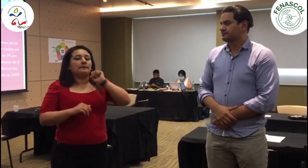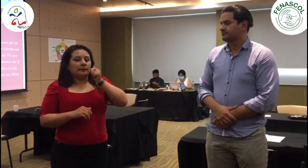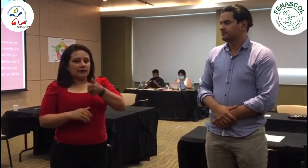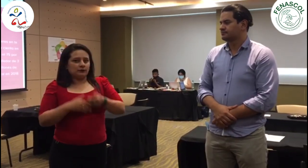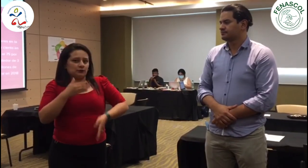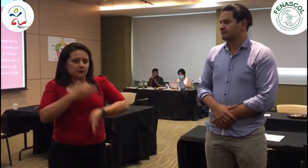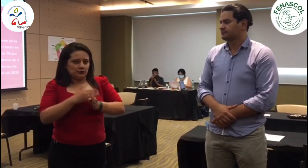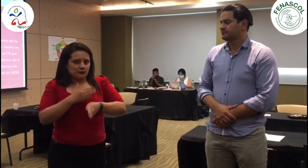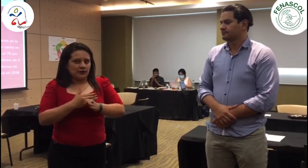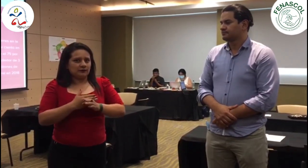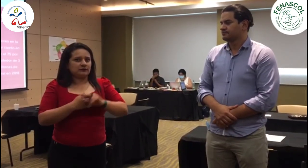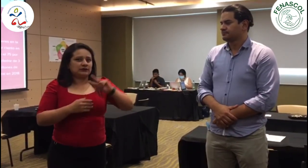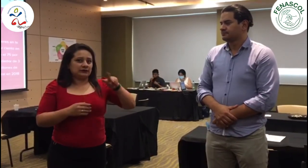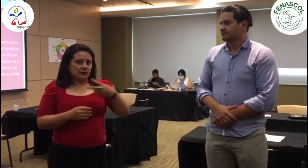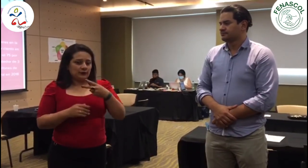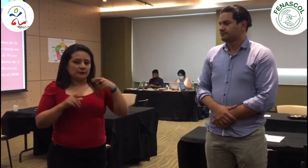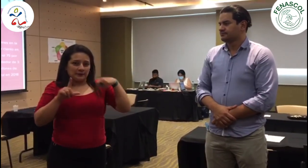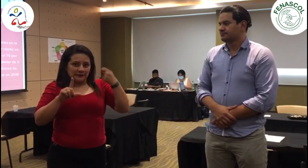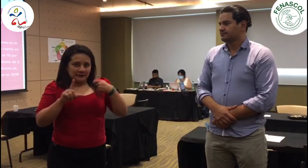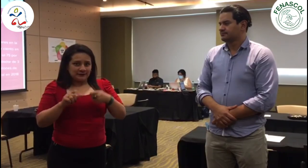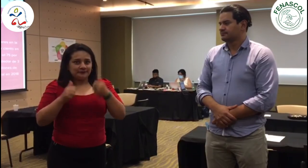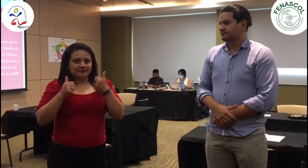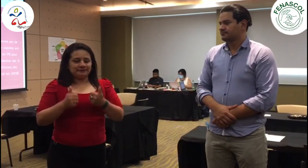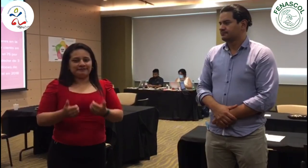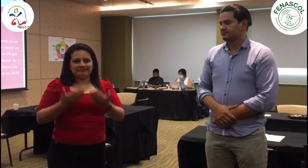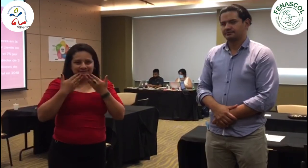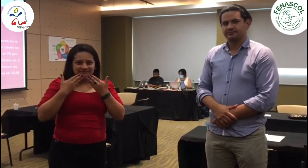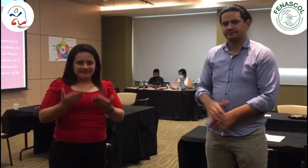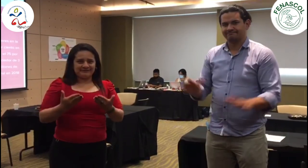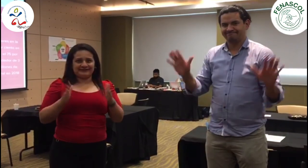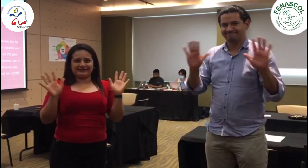mañana seguiremos informando más en un segundo vídeo. Gracias, chao.